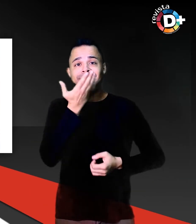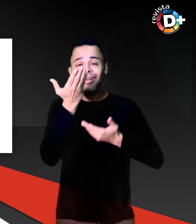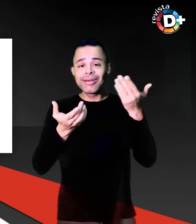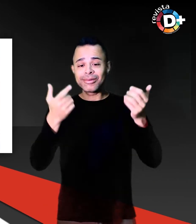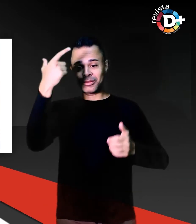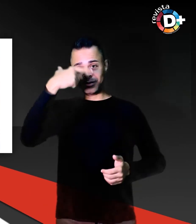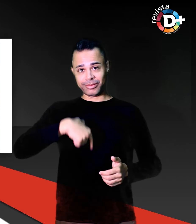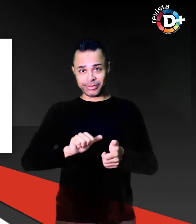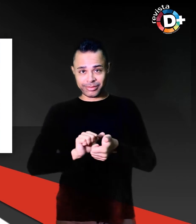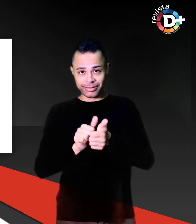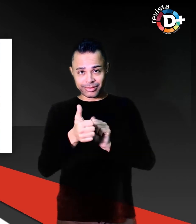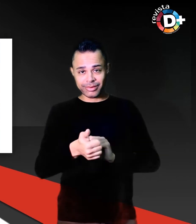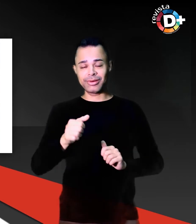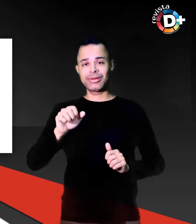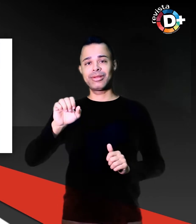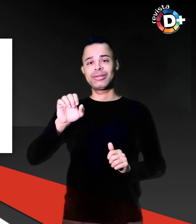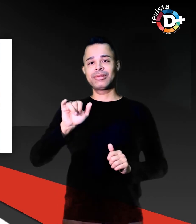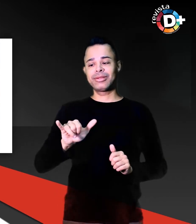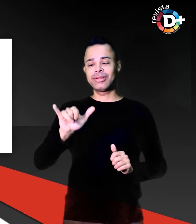atleta que não tem as duas mãos.